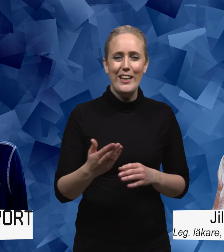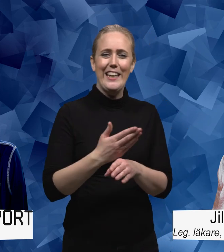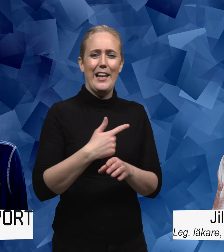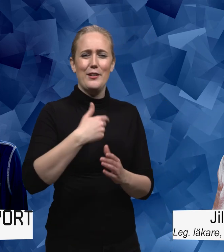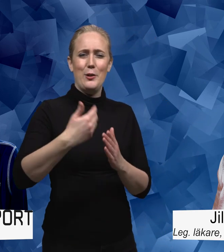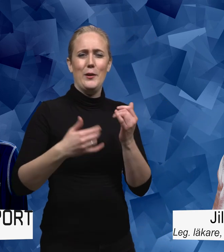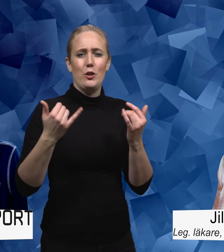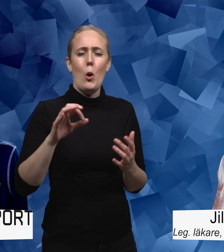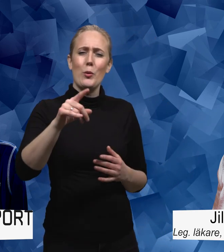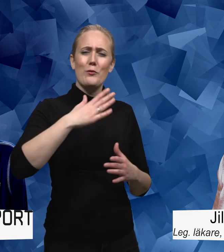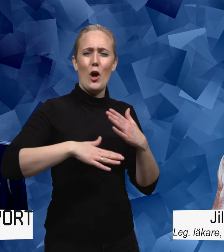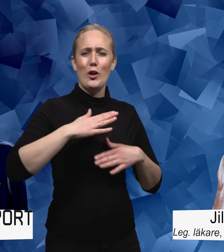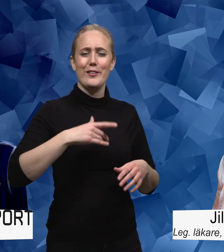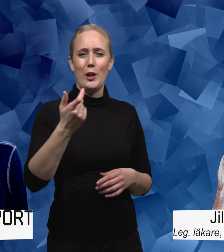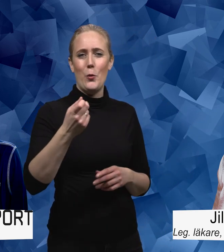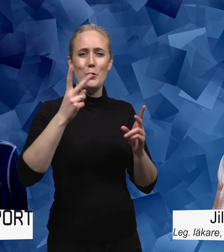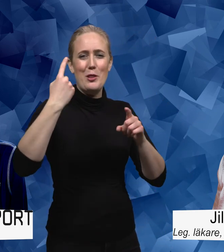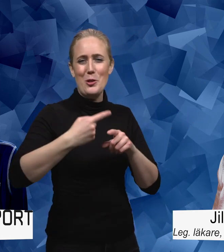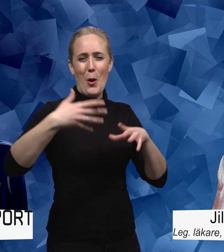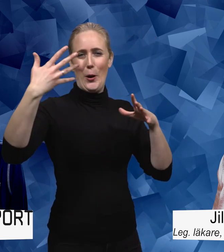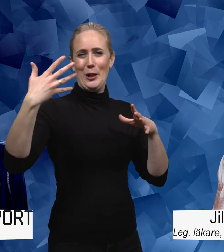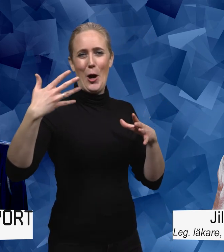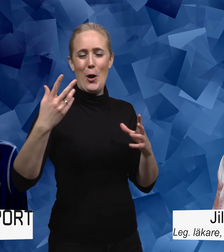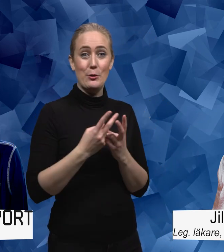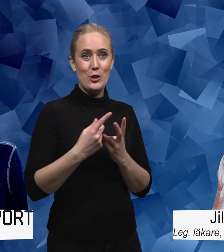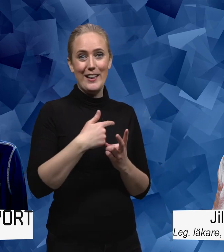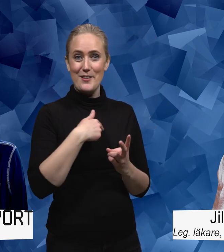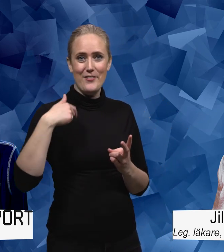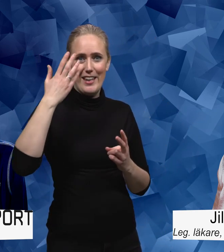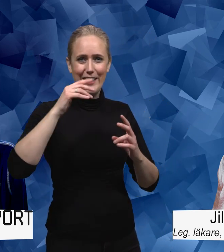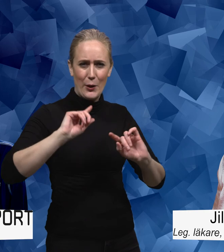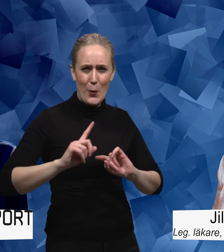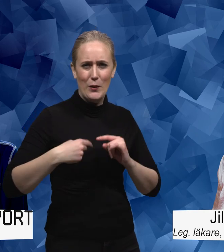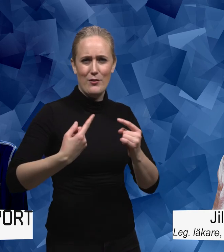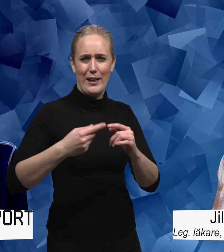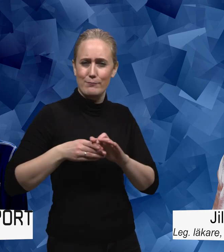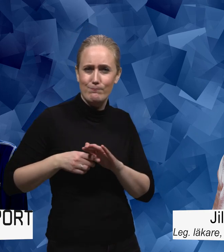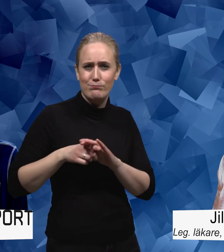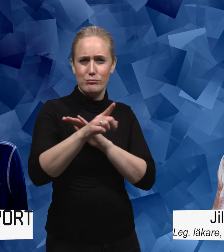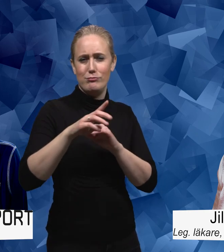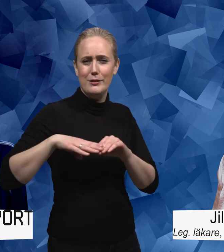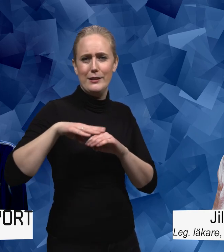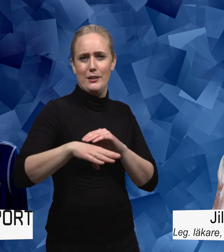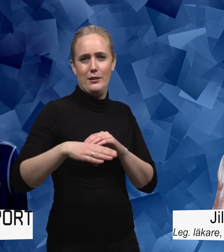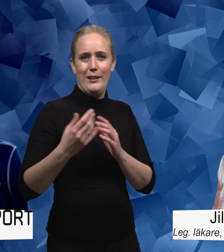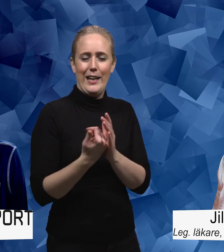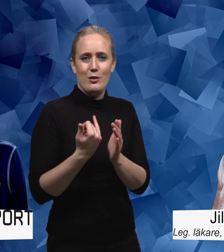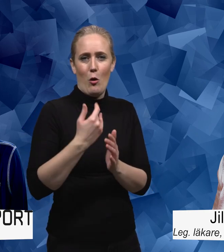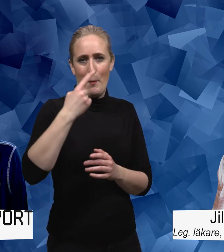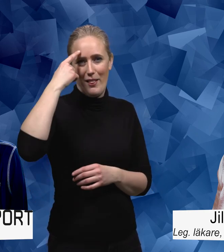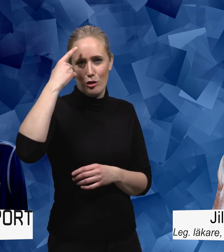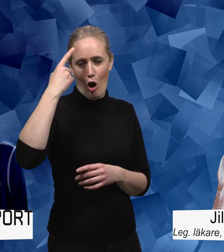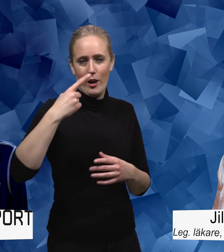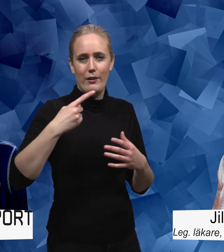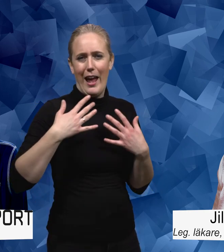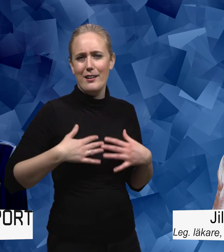önska någonting precis vad du ville som en trollkar som gjorde att vi tog ett jättestort steg framåt inom förbättrad mental hälsa vad